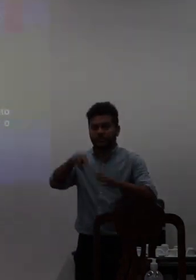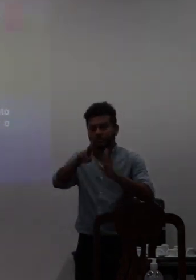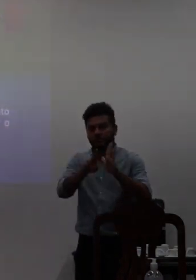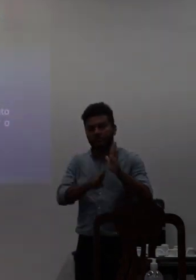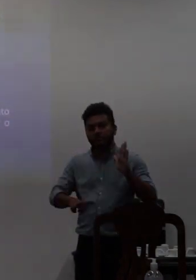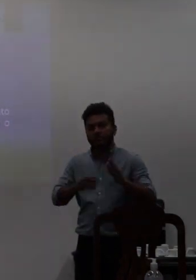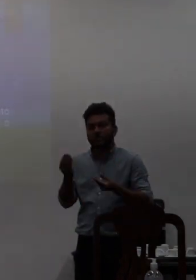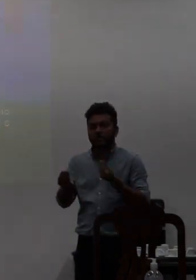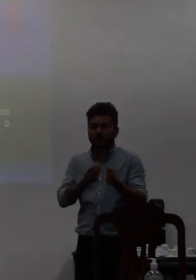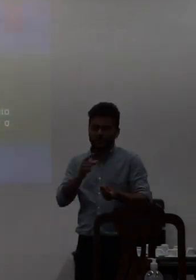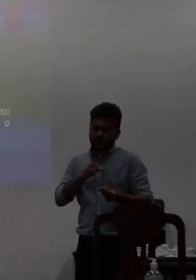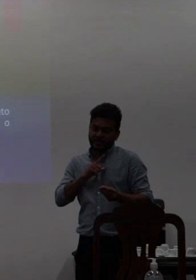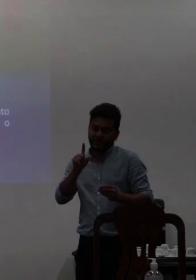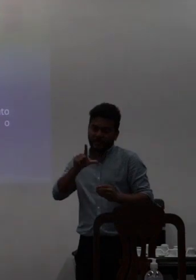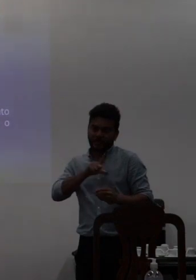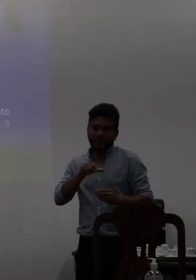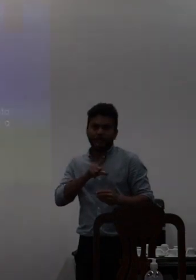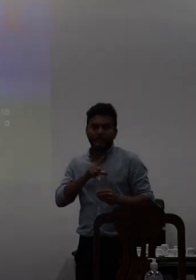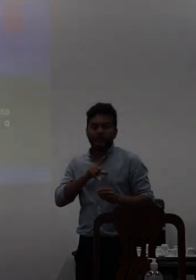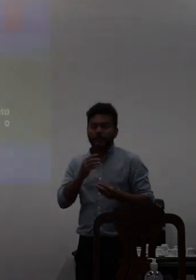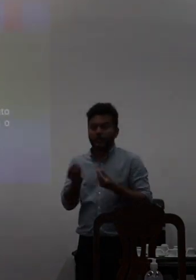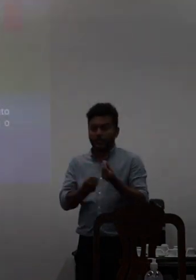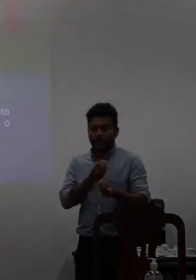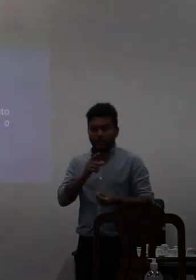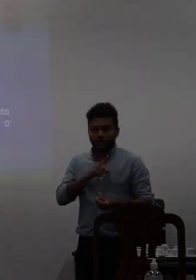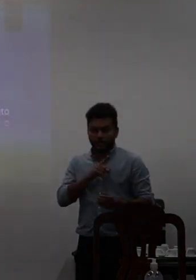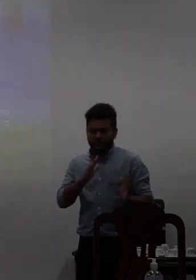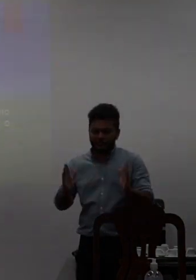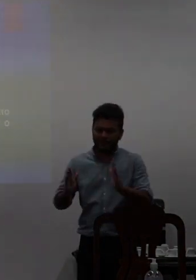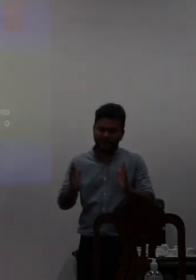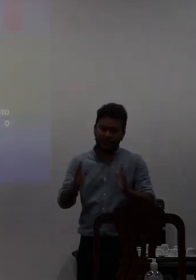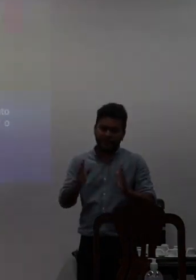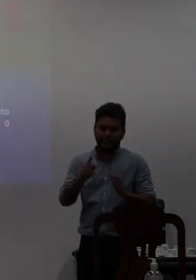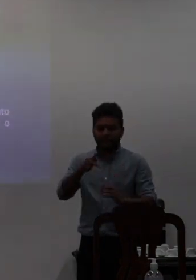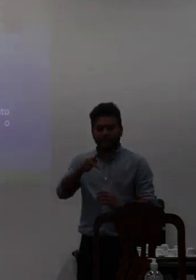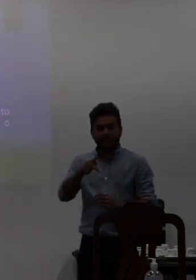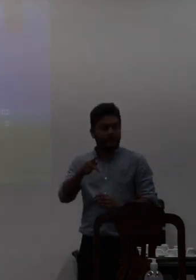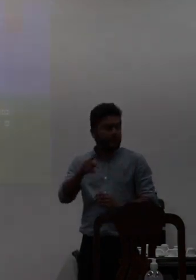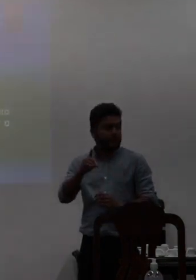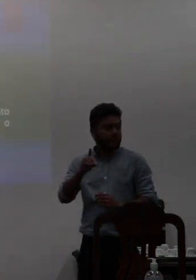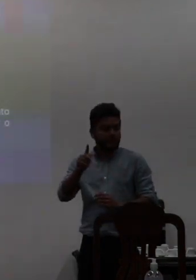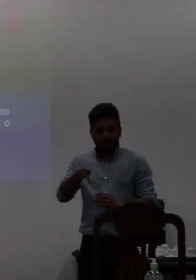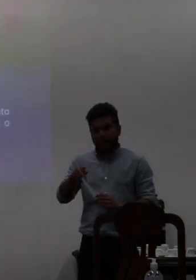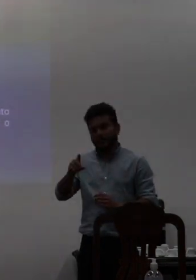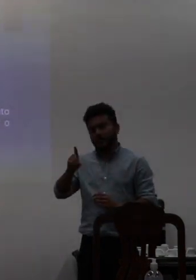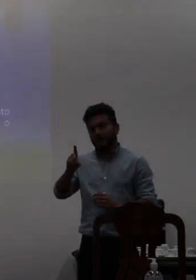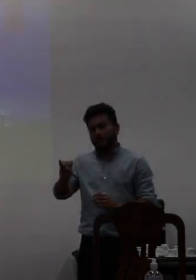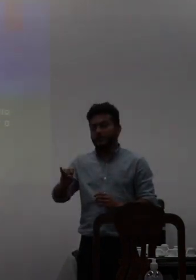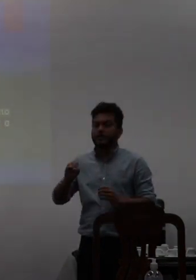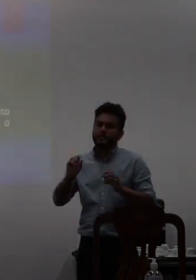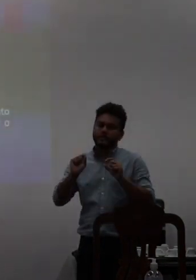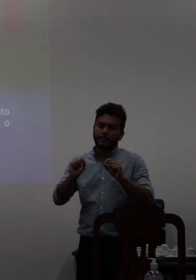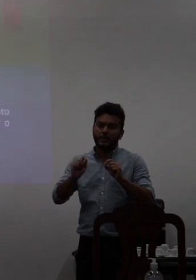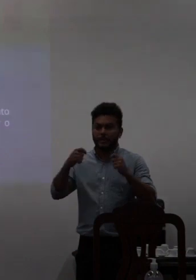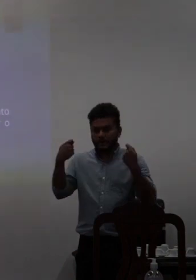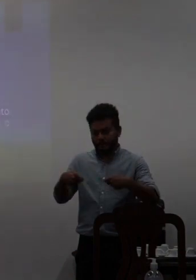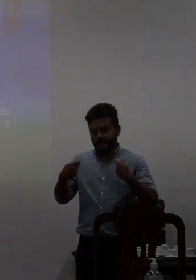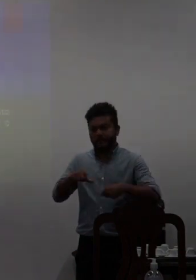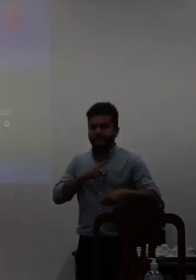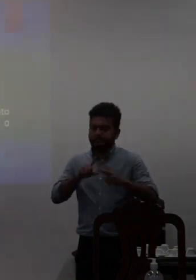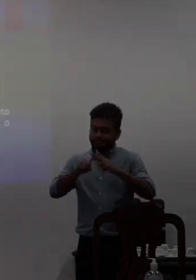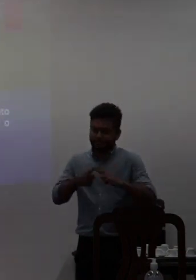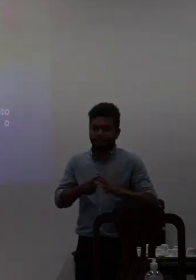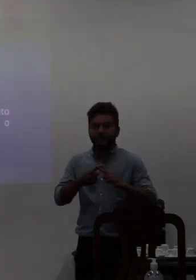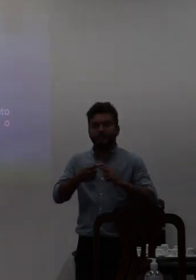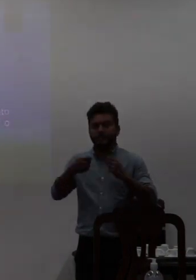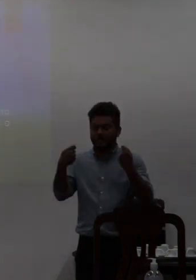dentro do modelo que foi apresentado naquele PDI então assim era necessário fazer essa revisão para atender